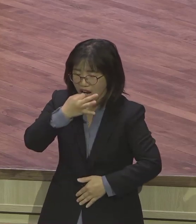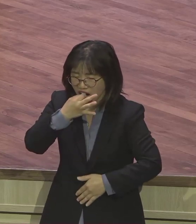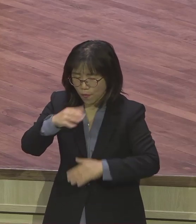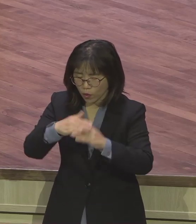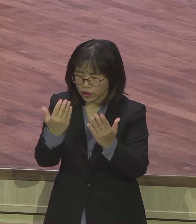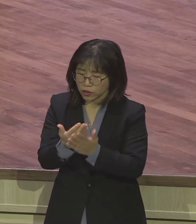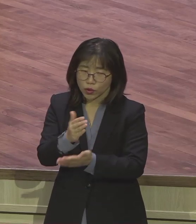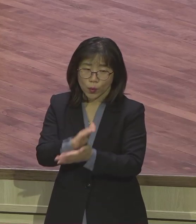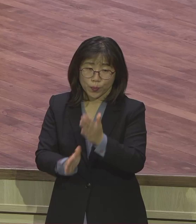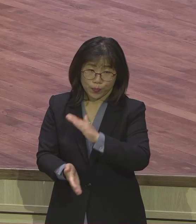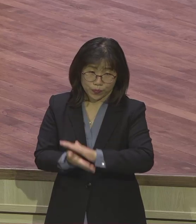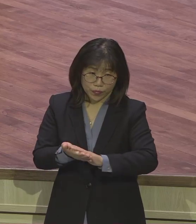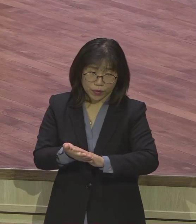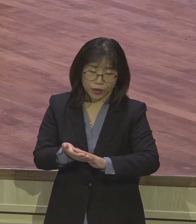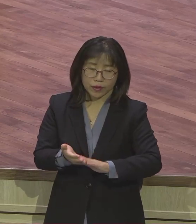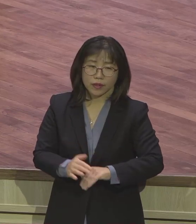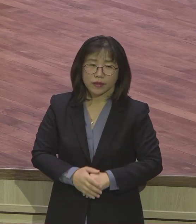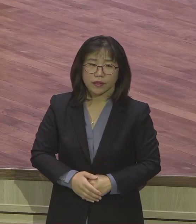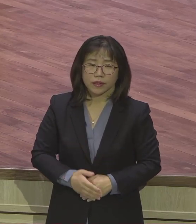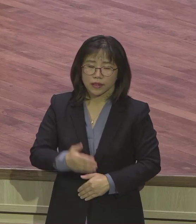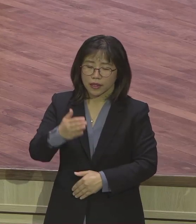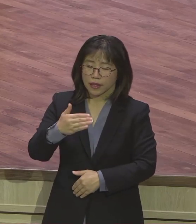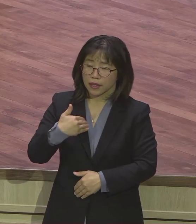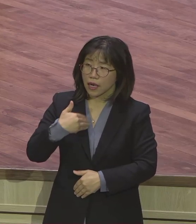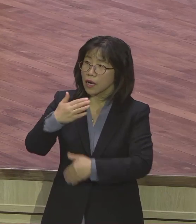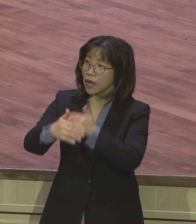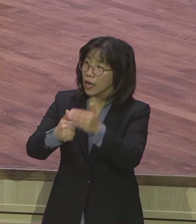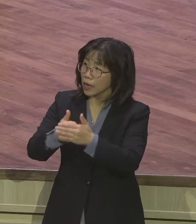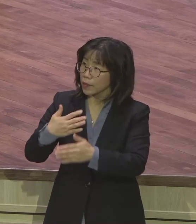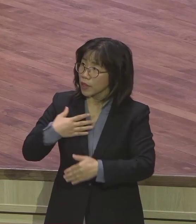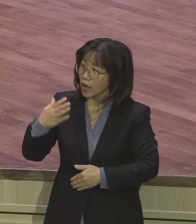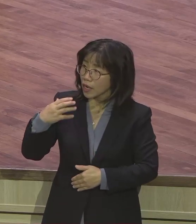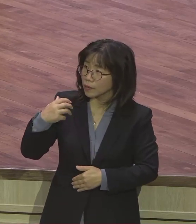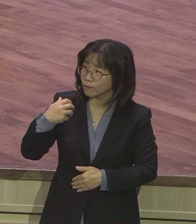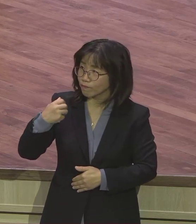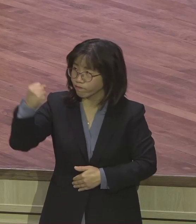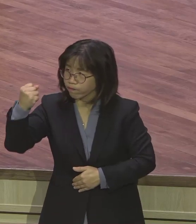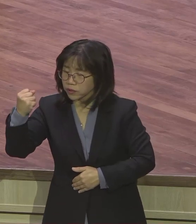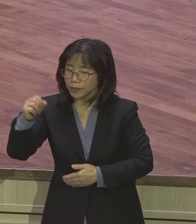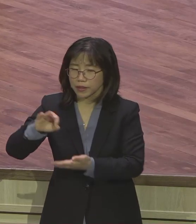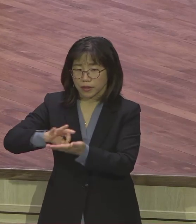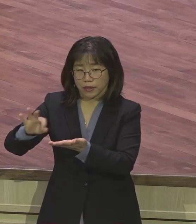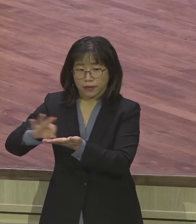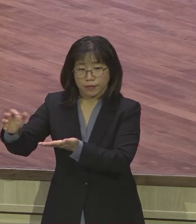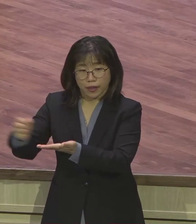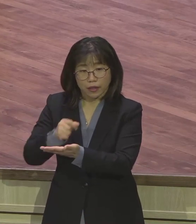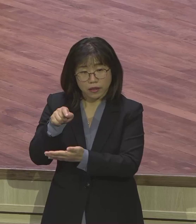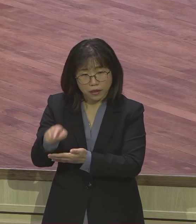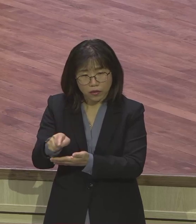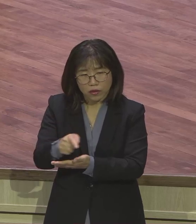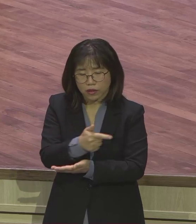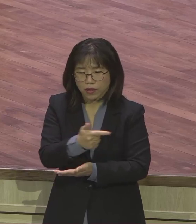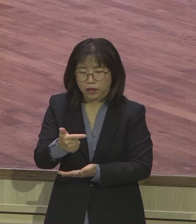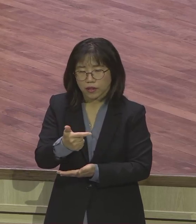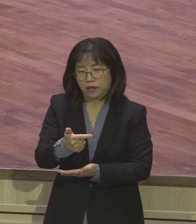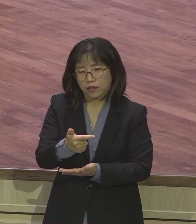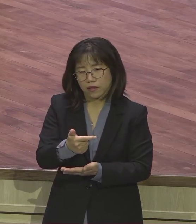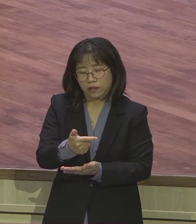하나님의 내가 하나님의 손에 붙들려서 하나님 앞에 쓰임을 받는다. 한번 묵상을 해보시기